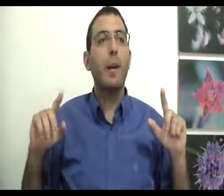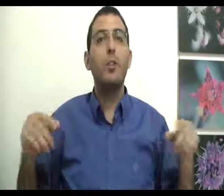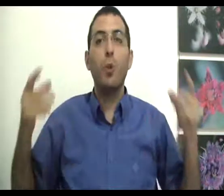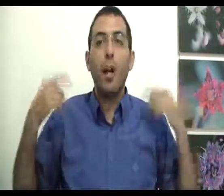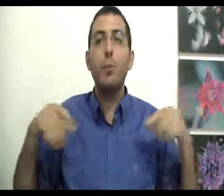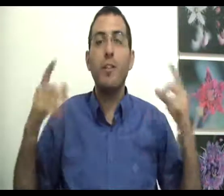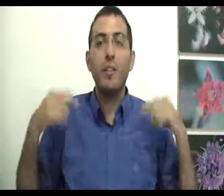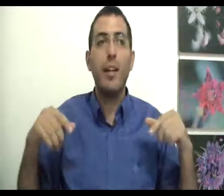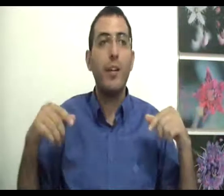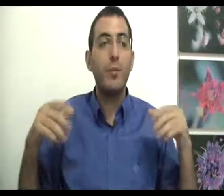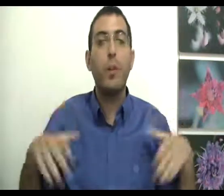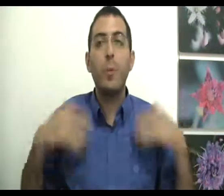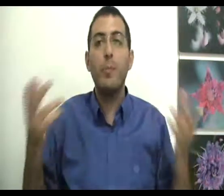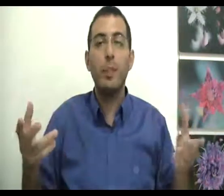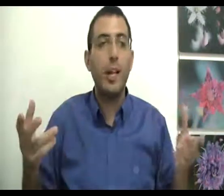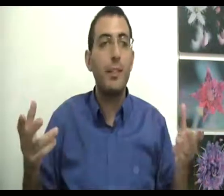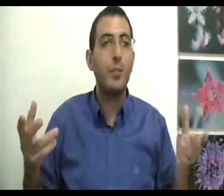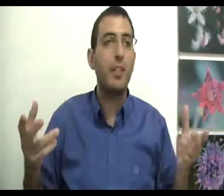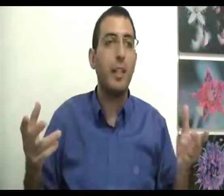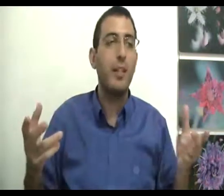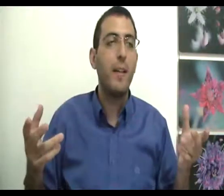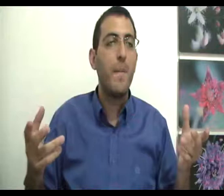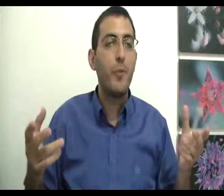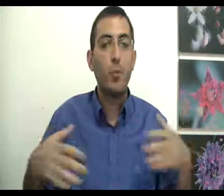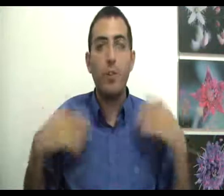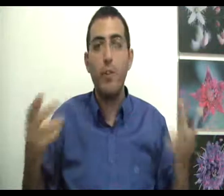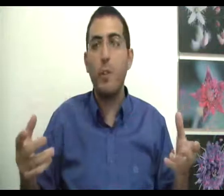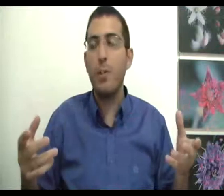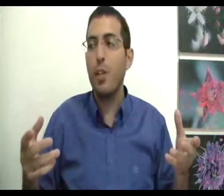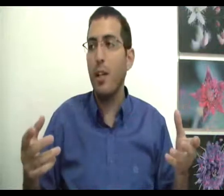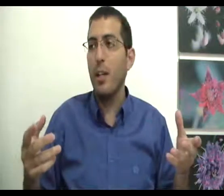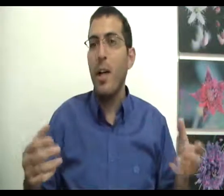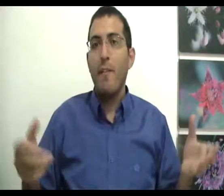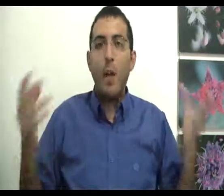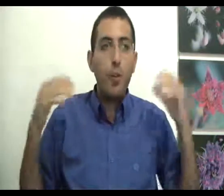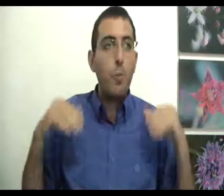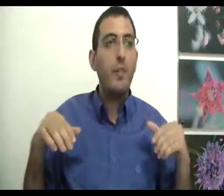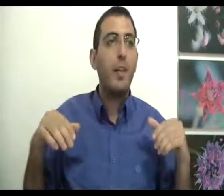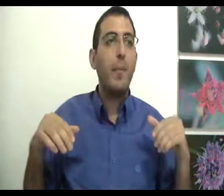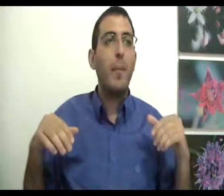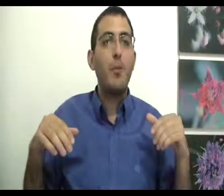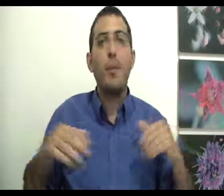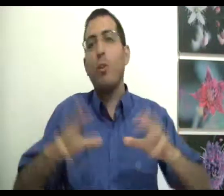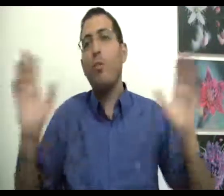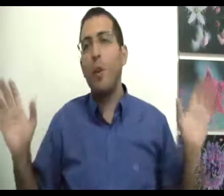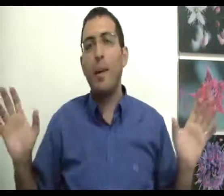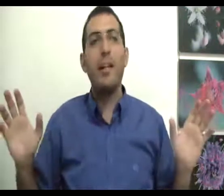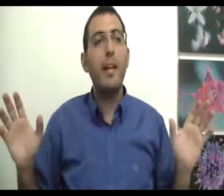אומרת שהוא לא רק שהוא יוותר והוא כאילו מתפשר על זה שהוא ויתר שהוא חווה שהוא מתפשר ולא רק שהוא מוותר ברמאה שאומר טוב לא יכפת לי